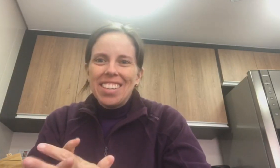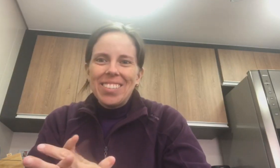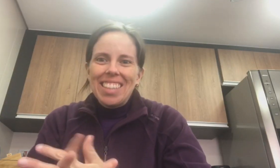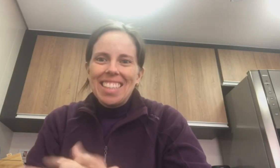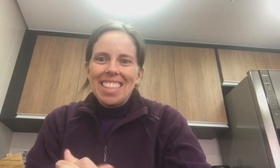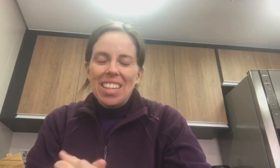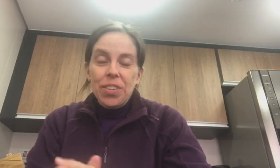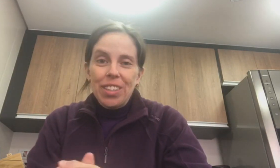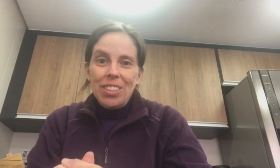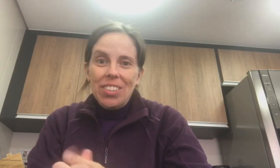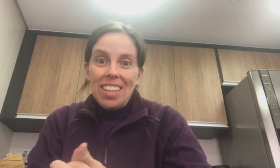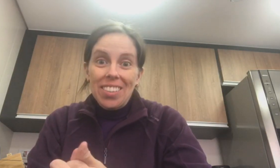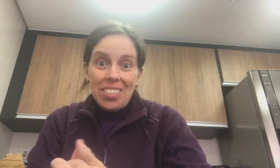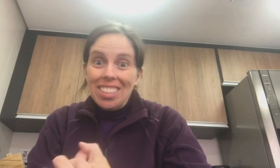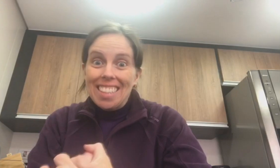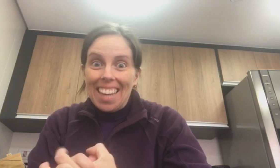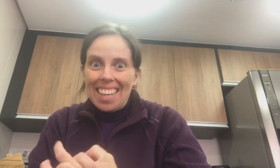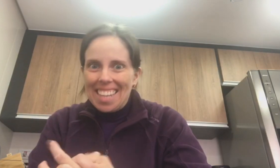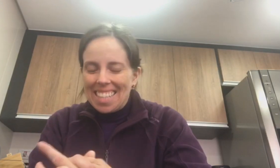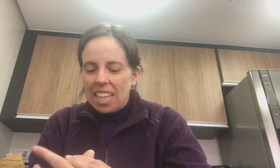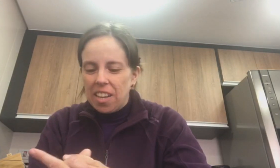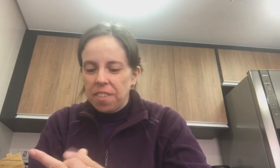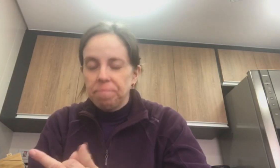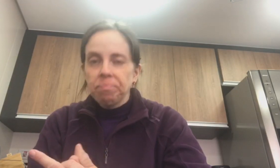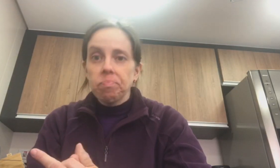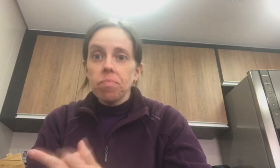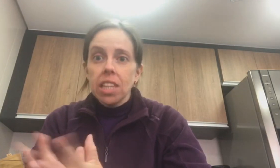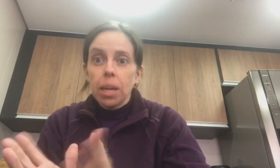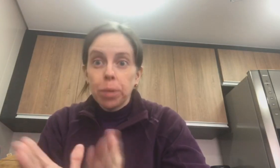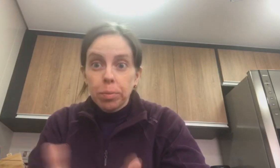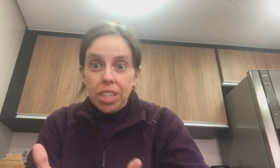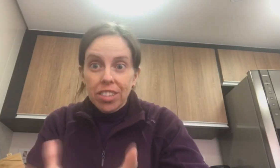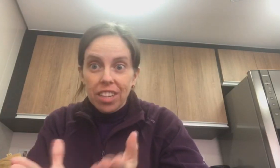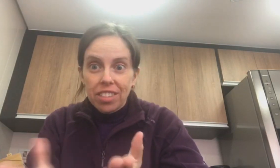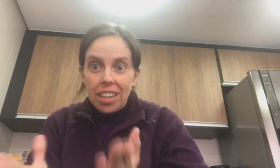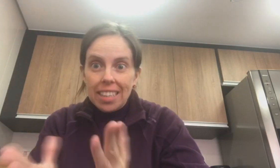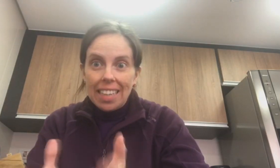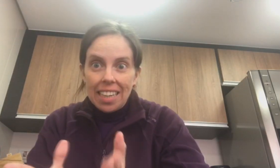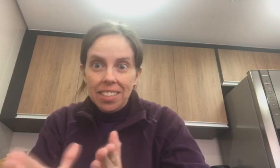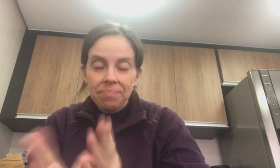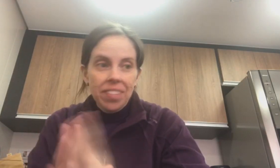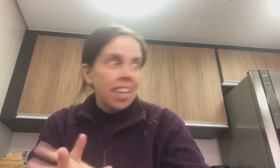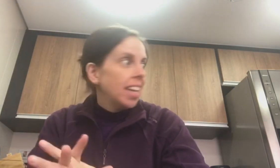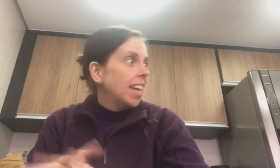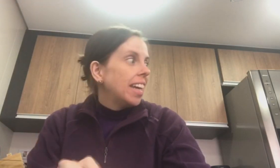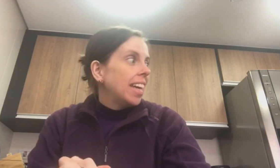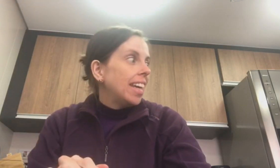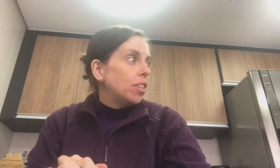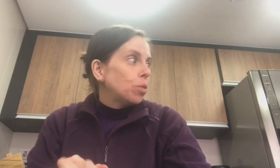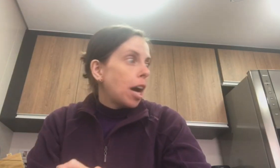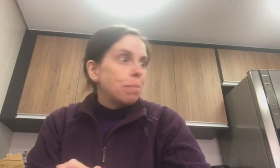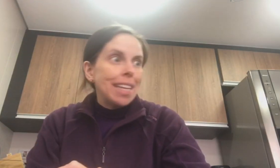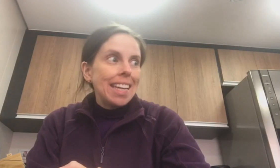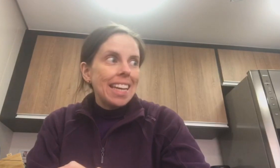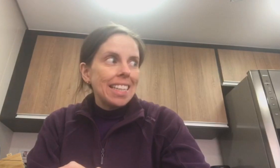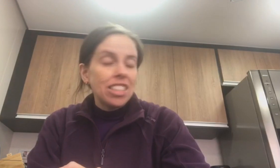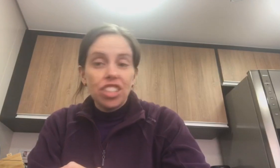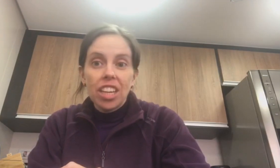Finalmente eu posso contar pra vocês. Primeiro eu quero falar que eu abri, já